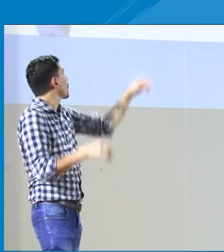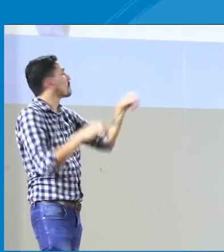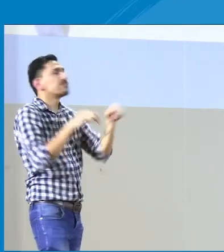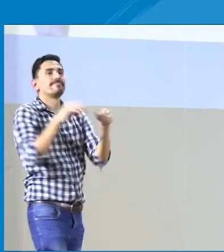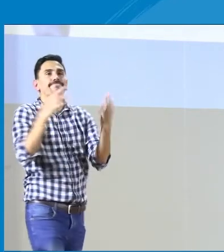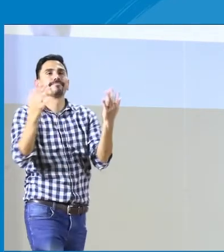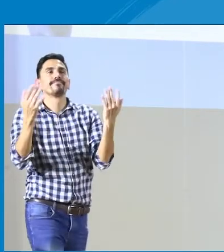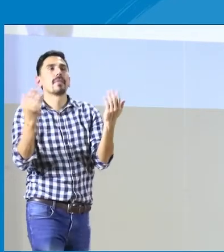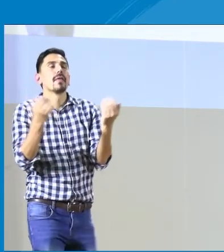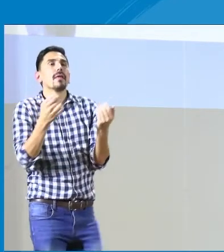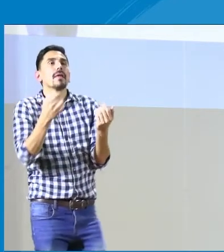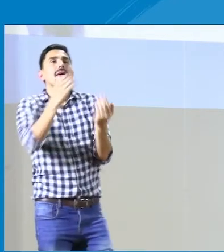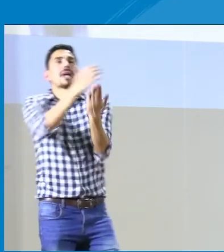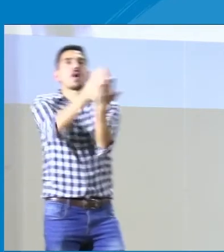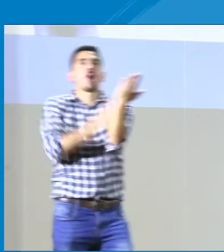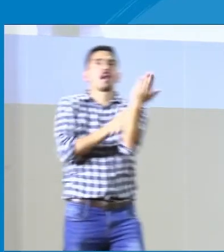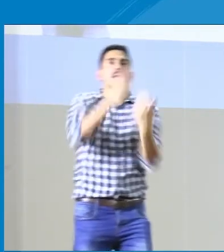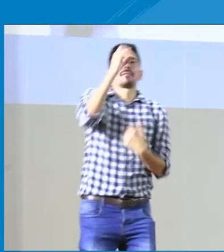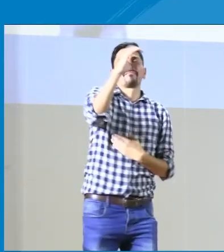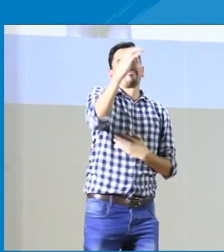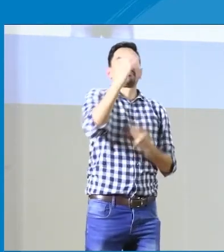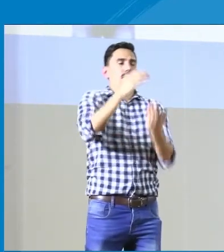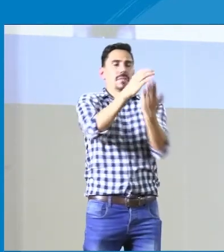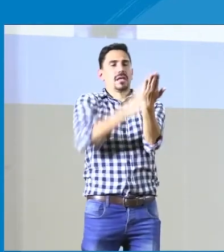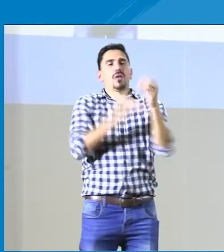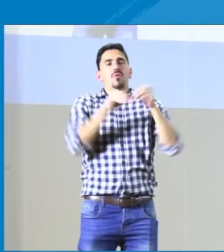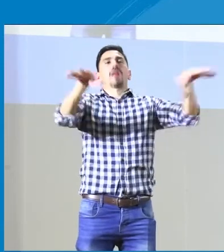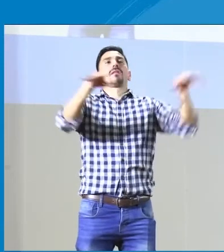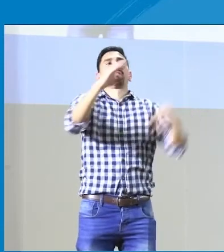También vamos a encontrar la circular.